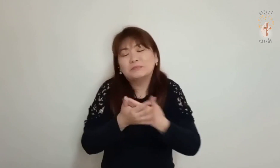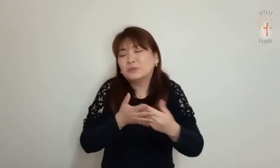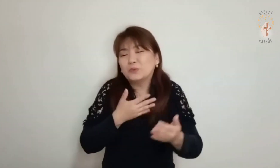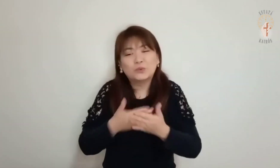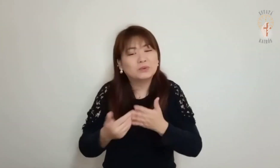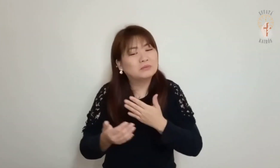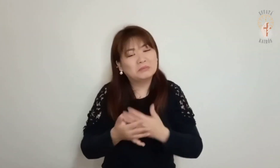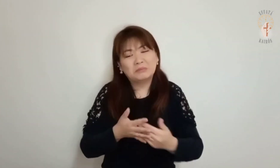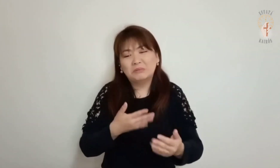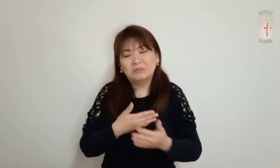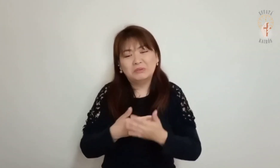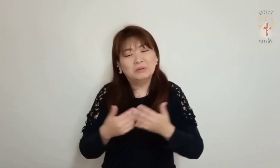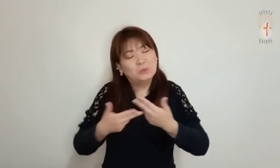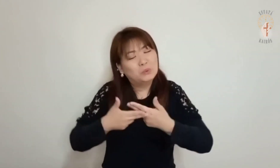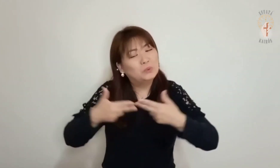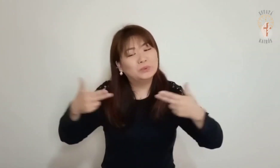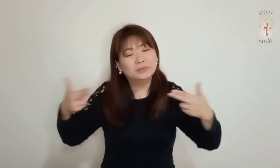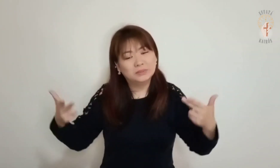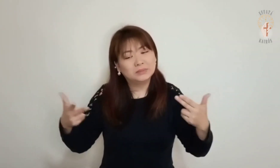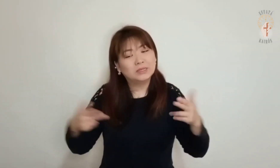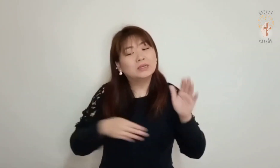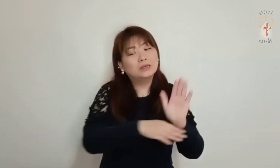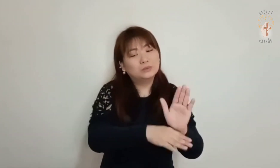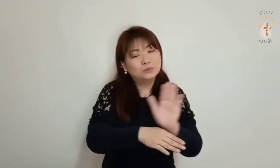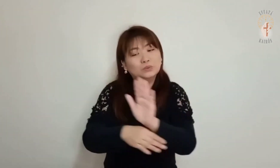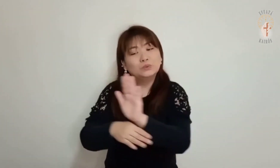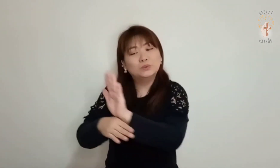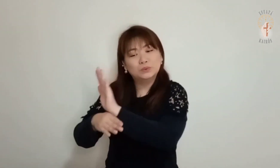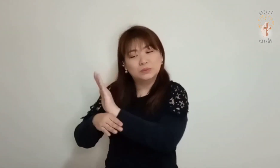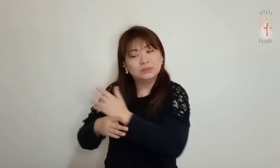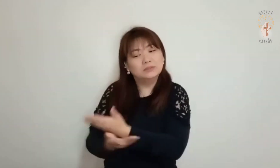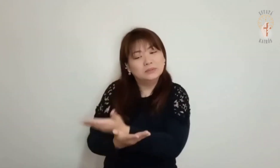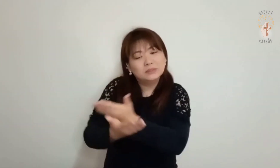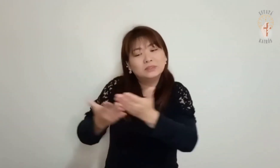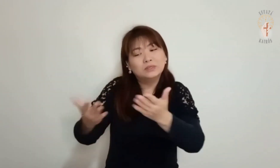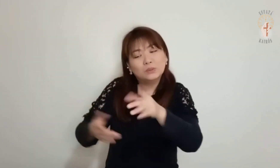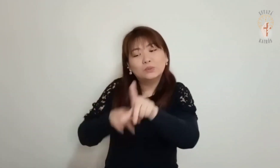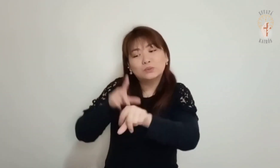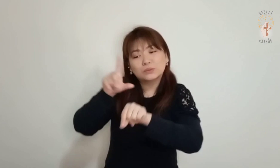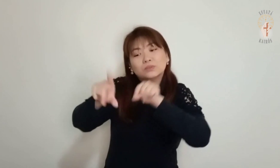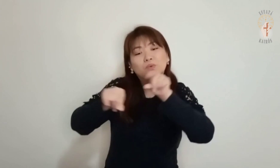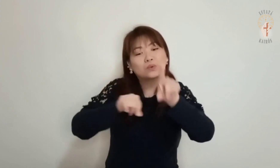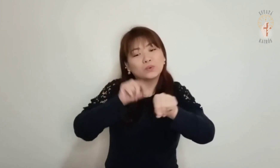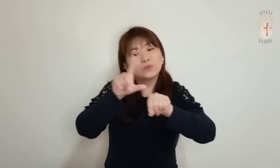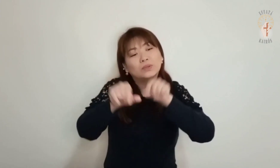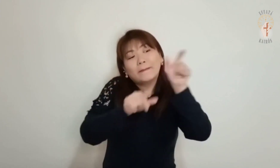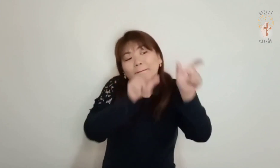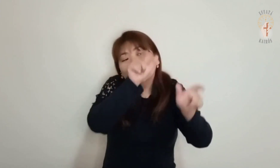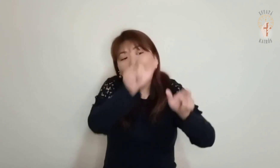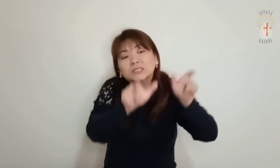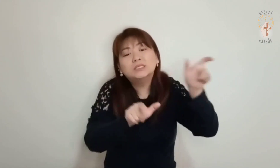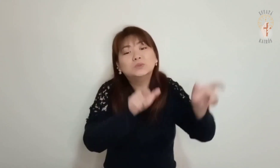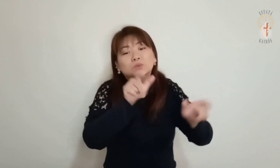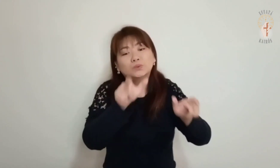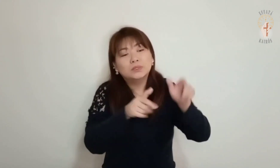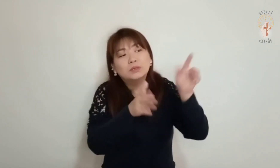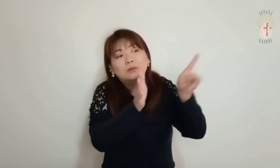suporto qualquer coisa pelos eleitos Para que eles também